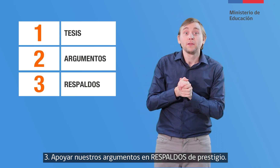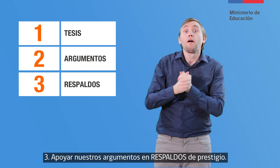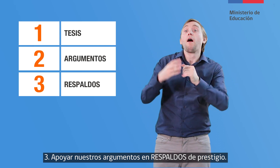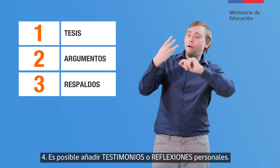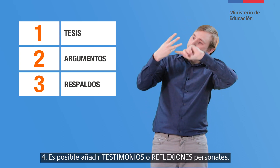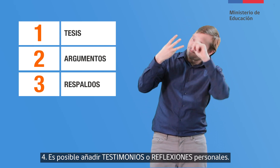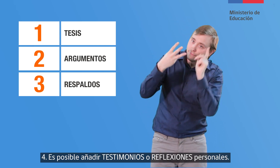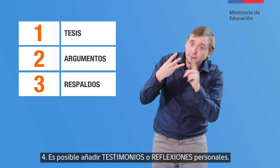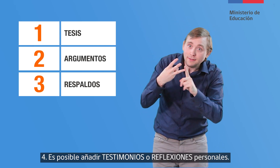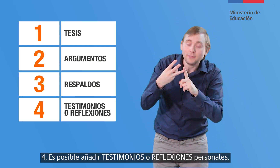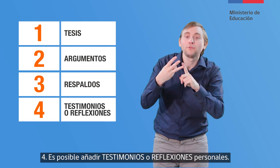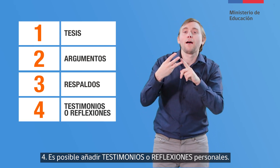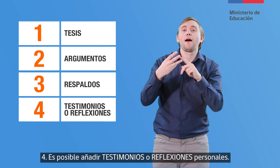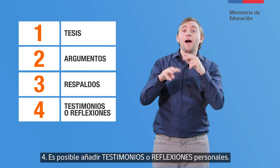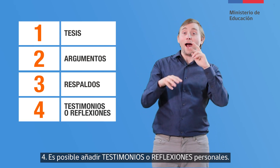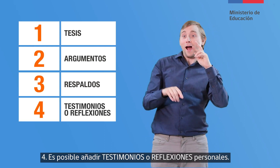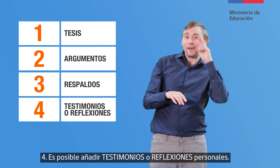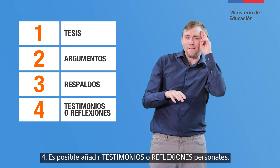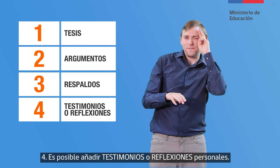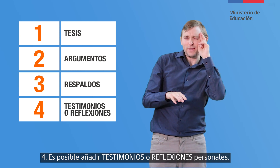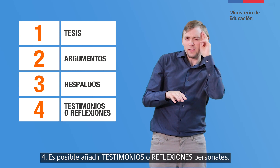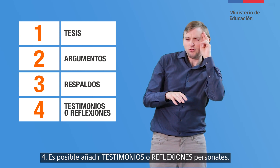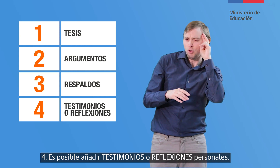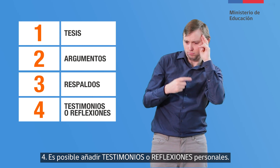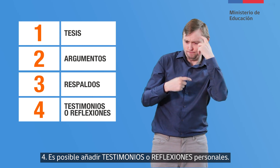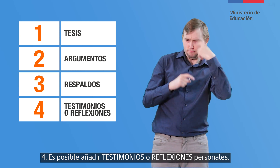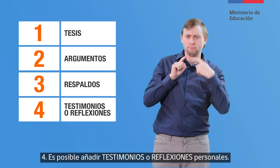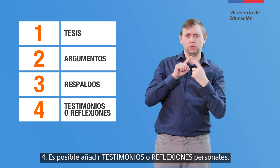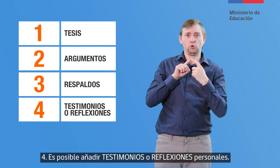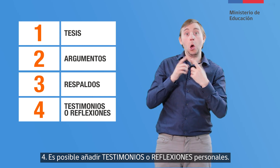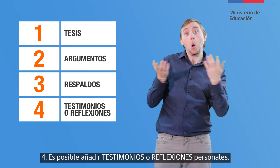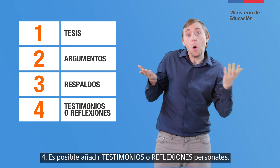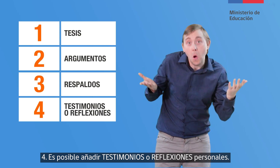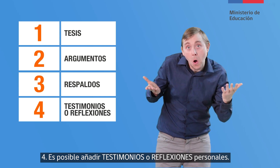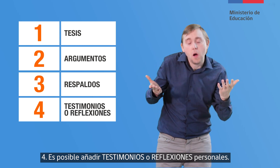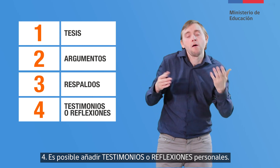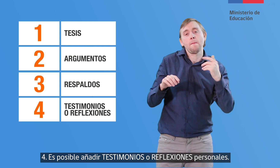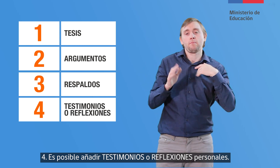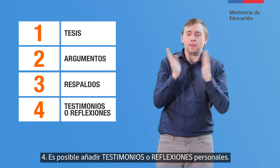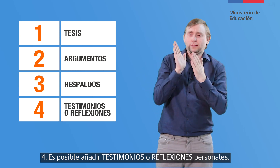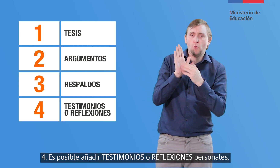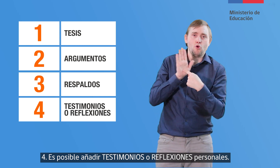4. Es posible añadir testimonios o reflexiones personales.